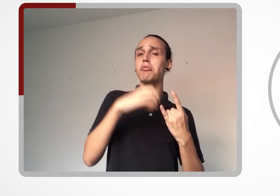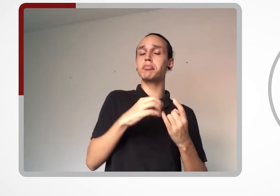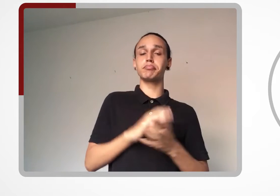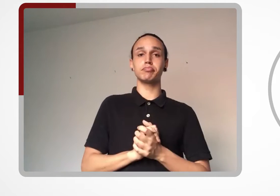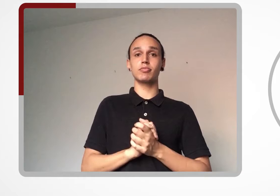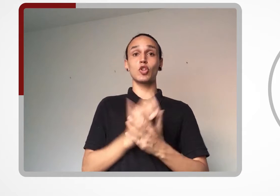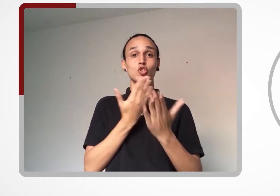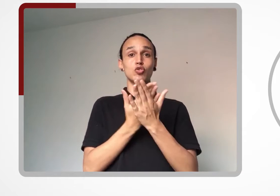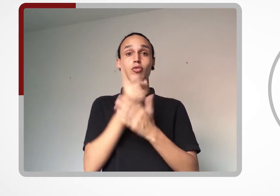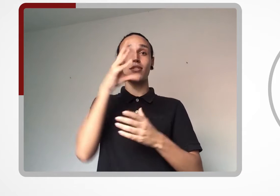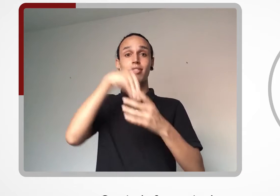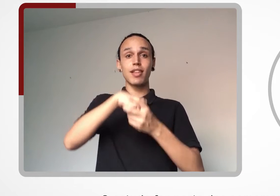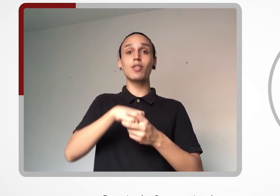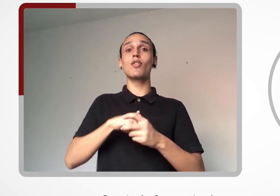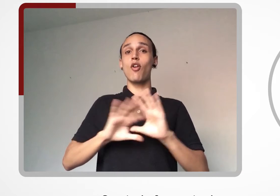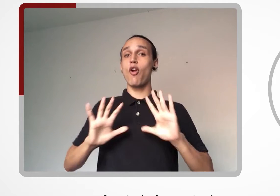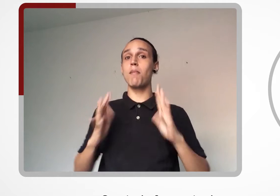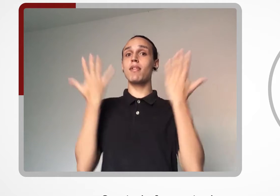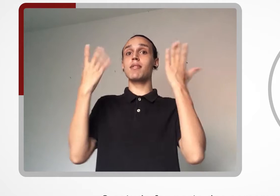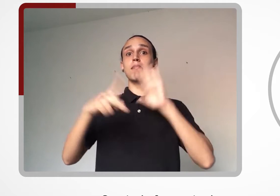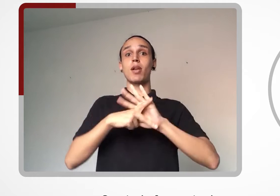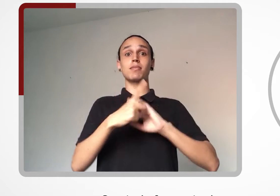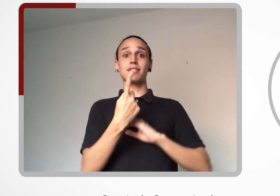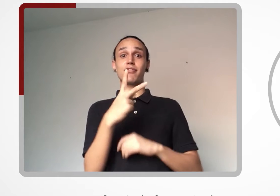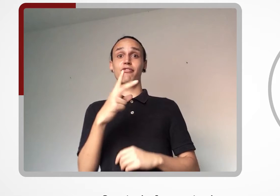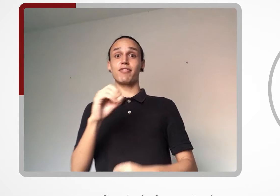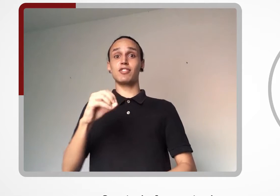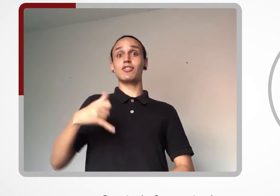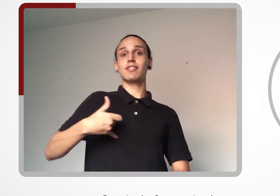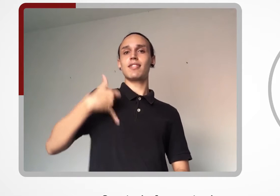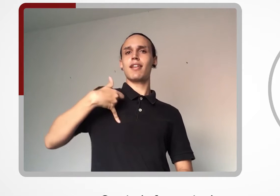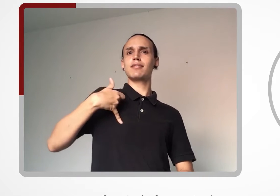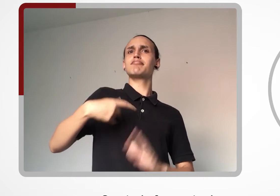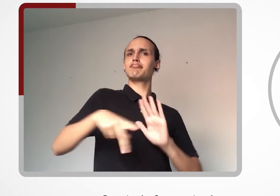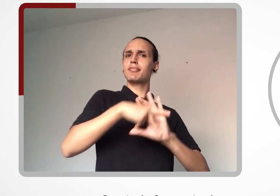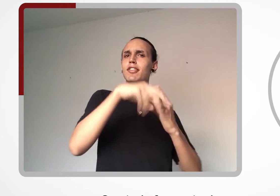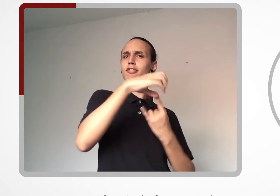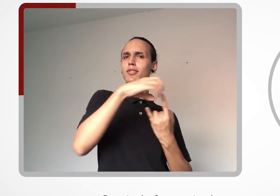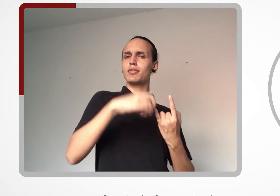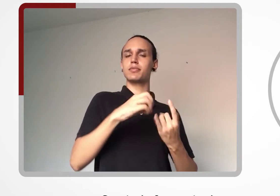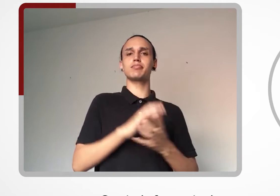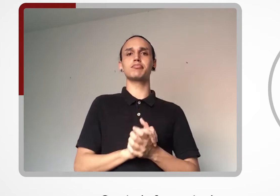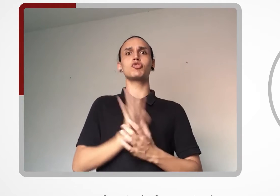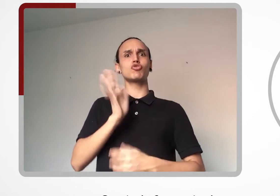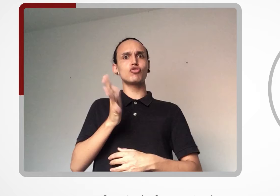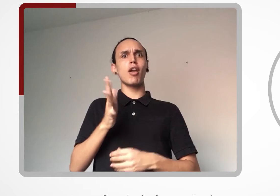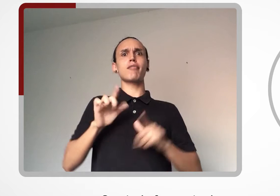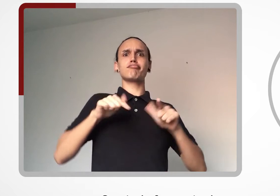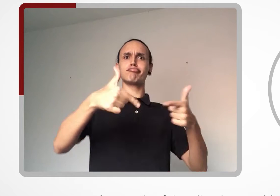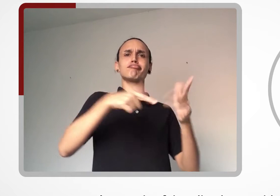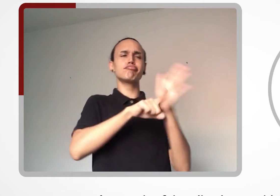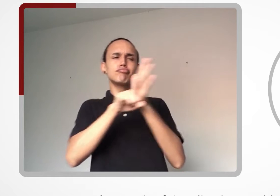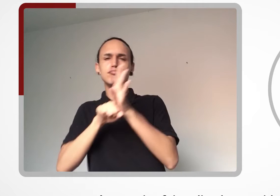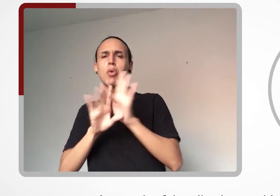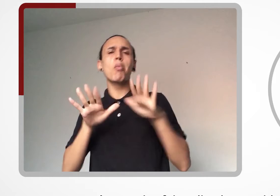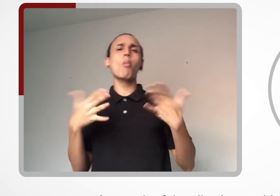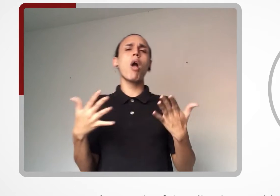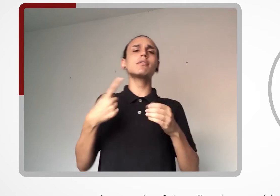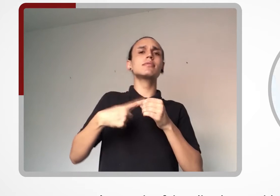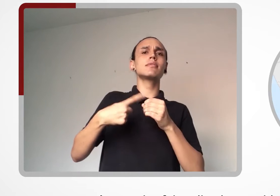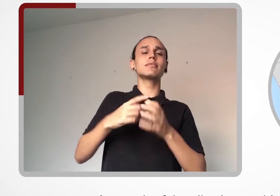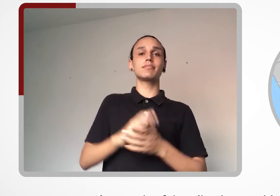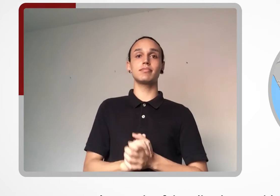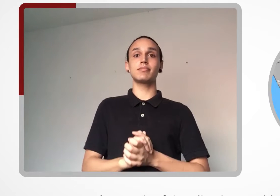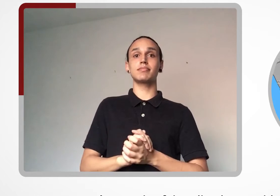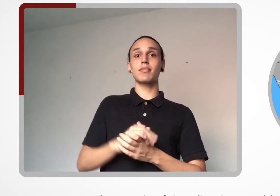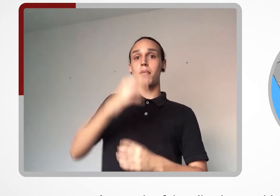sobre a Fiocruz. O estudo faz parte das comemorações dos 120 anos da Fundação. A pesquisa foi